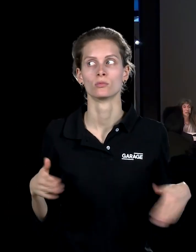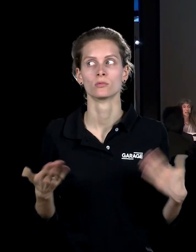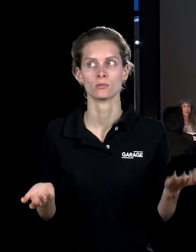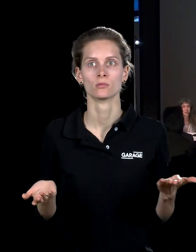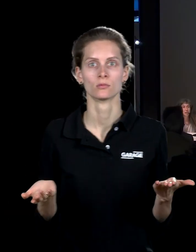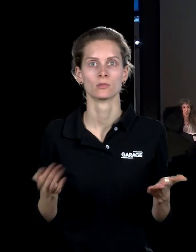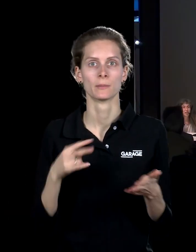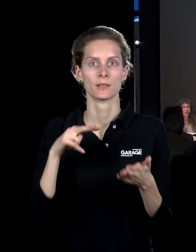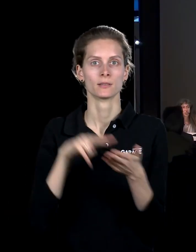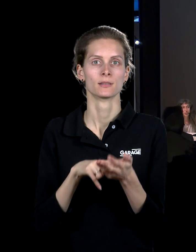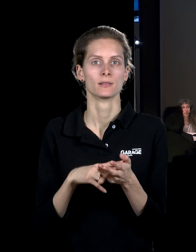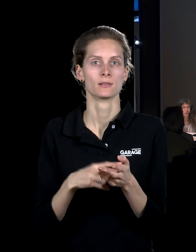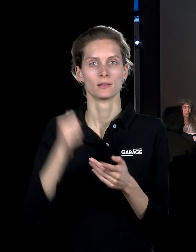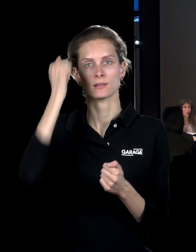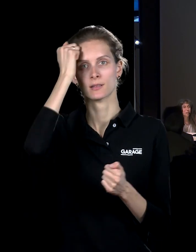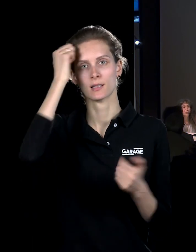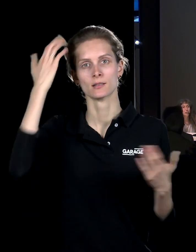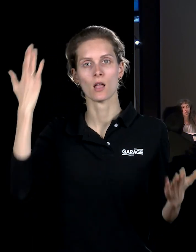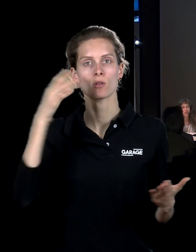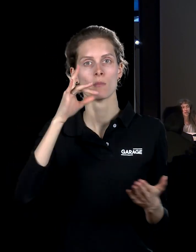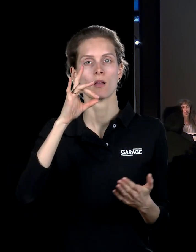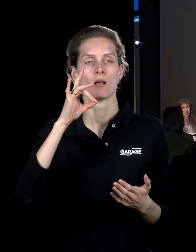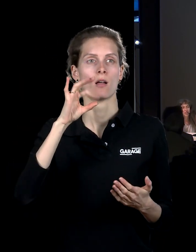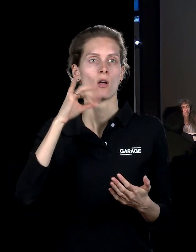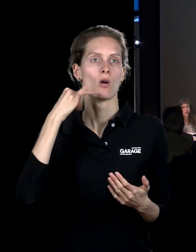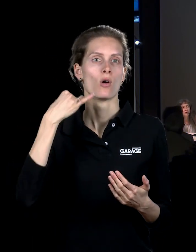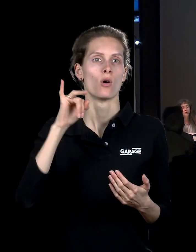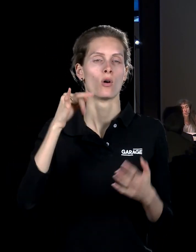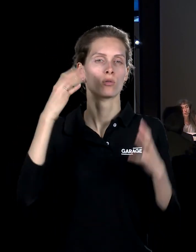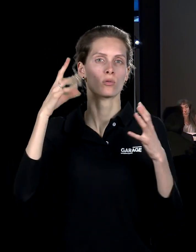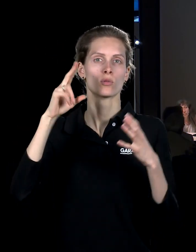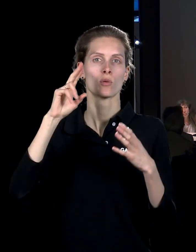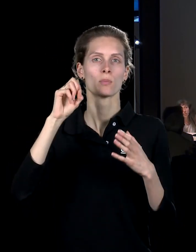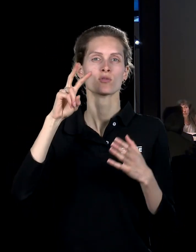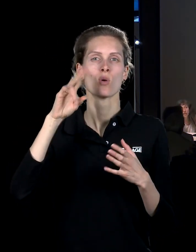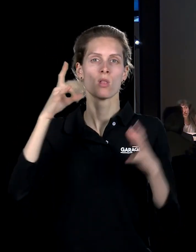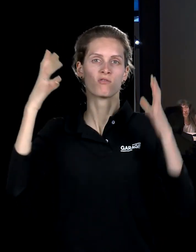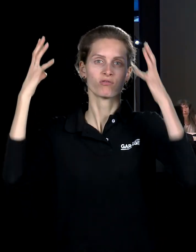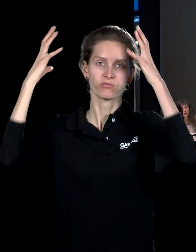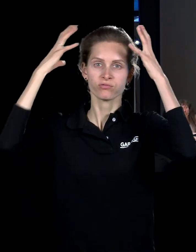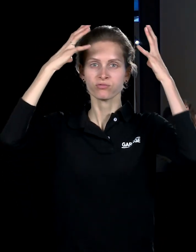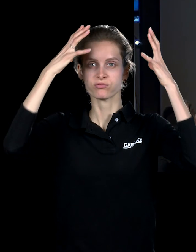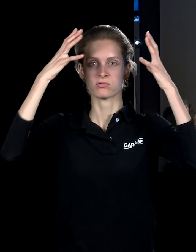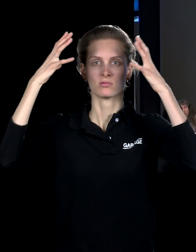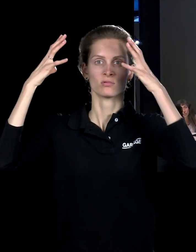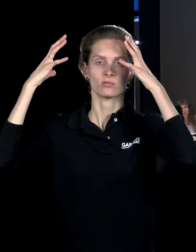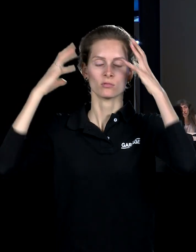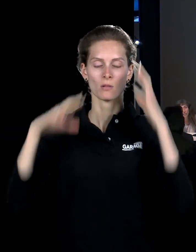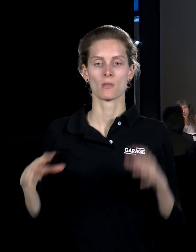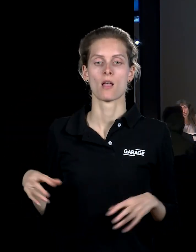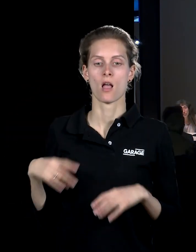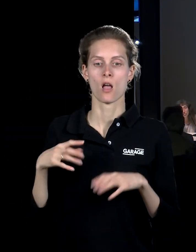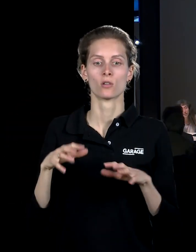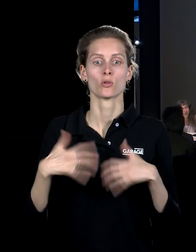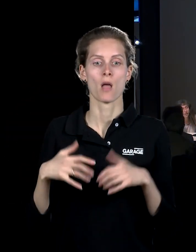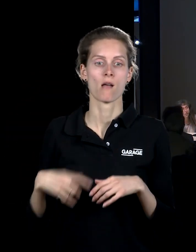где стоит вот такая статуя с роем пчел вместо головы, где бегают вот такие удивительные собаки, собака с розовой